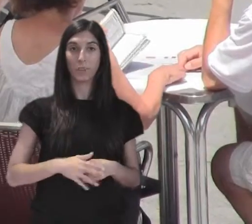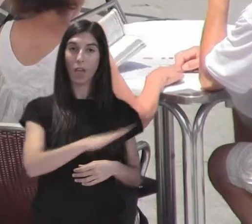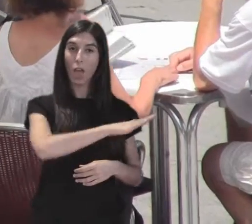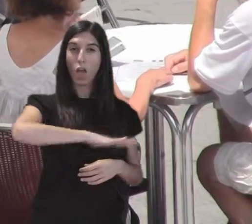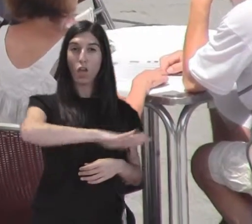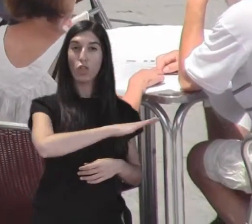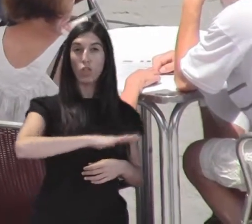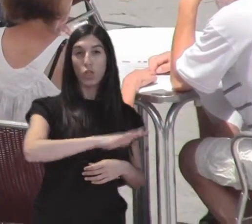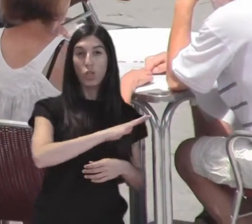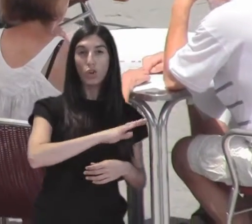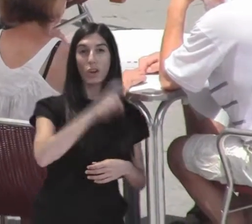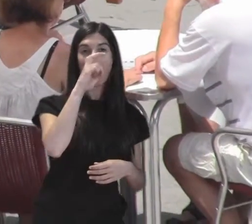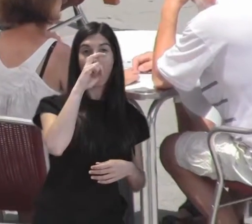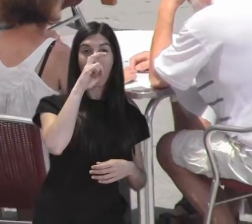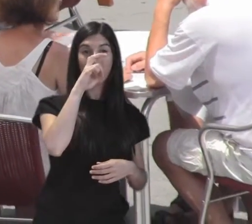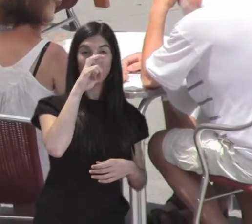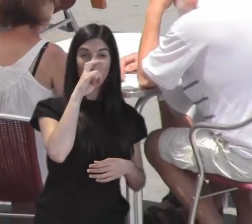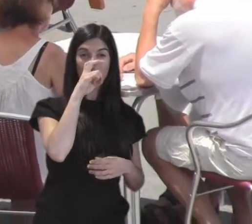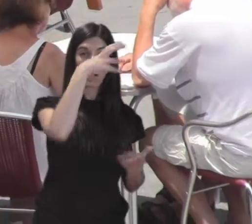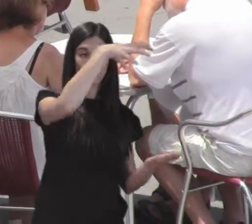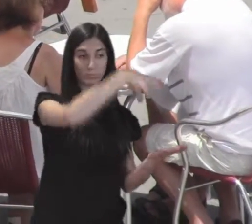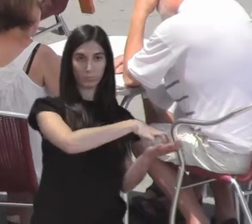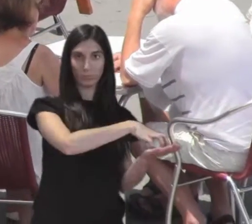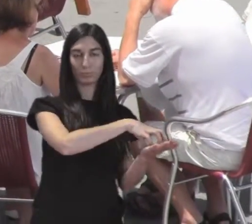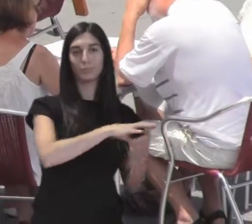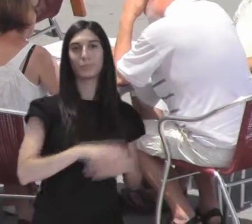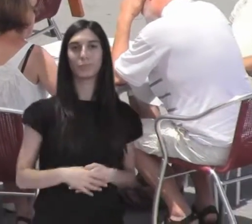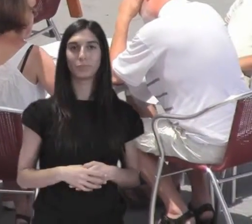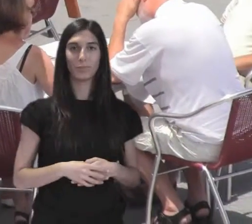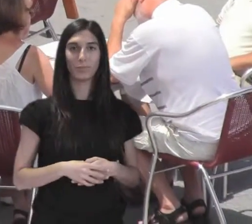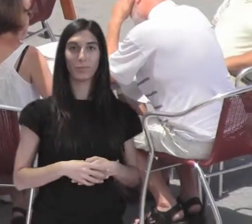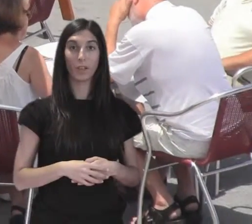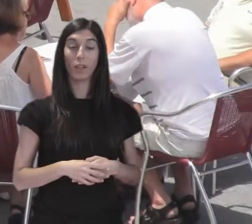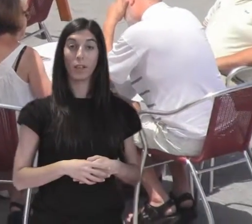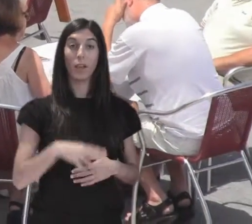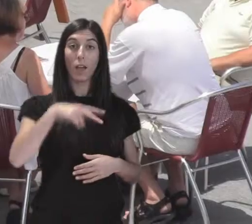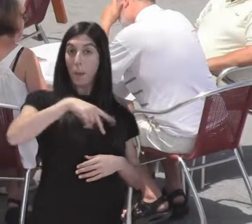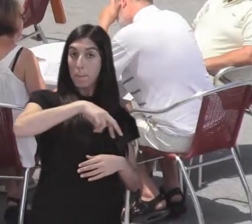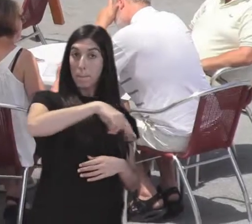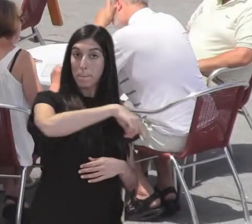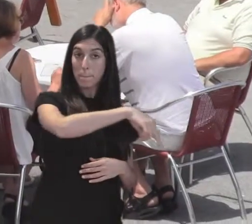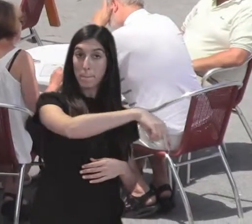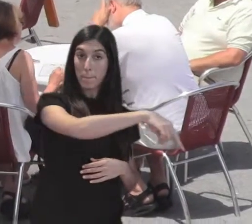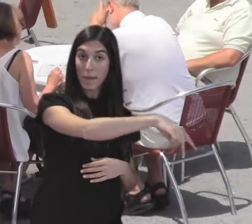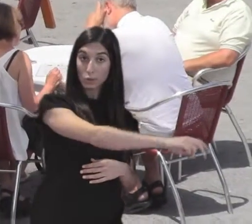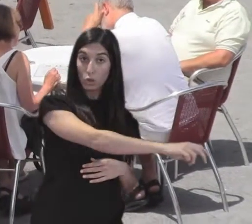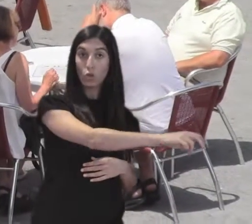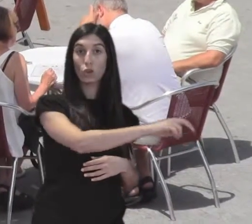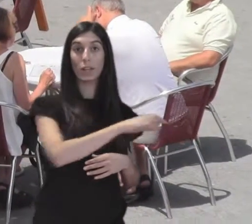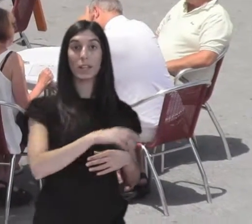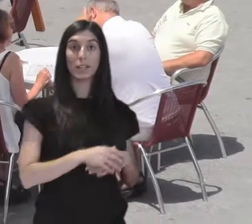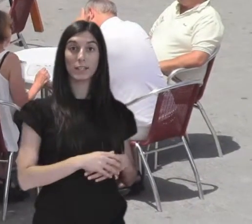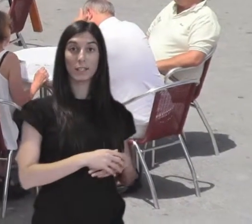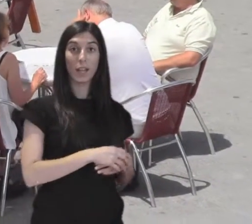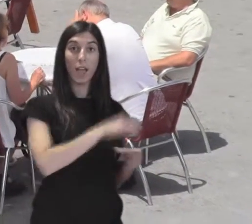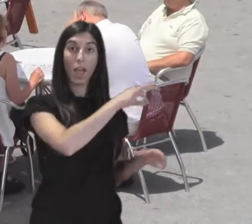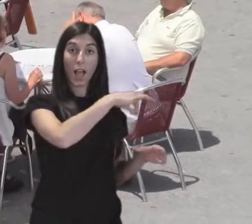cafeterías y terrazas, con una gran animación, donde se pueden encontrar buenos ejemplos de la arquitectura tradicional y montañesa de Cantabria.